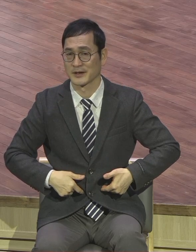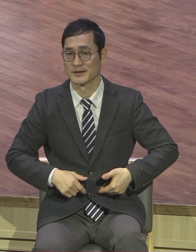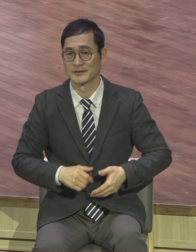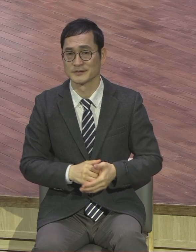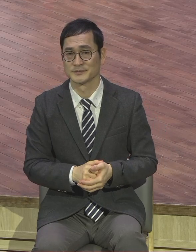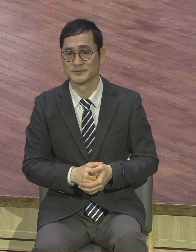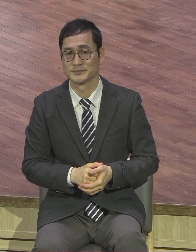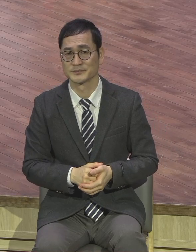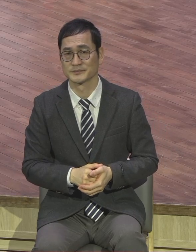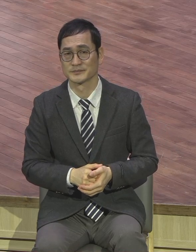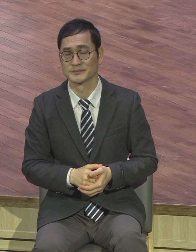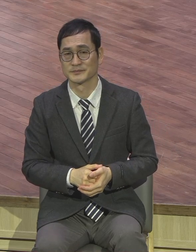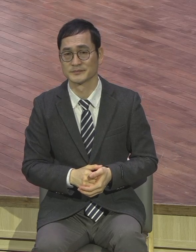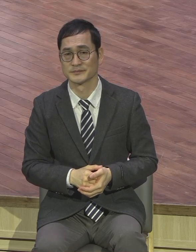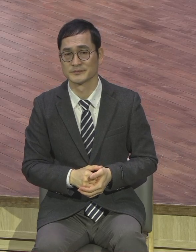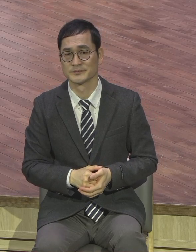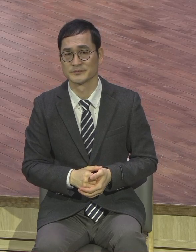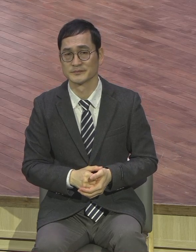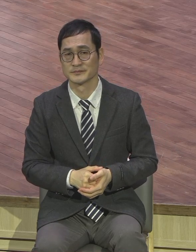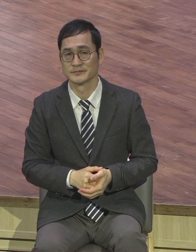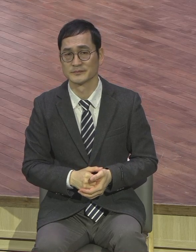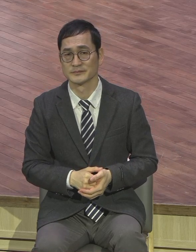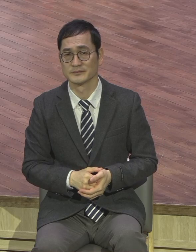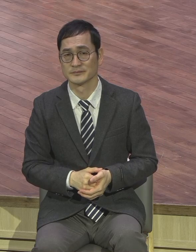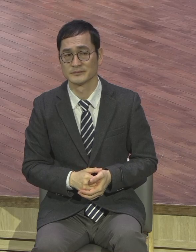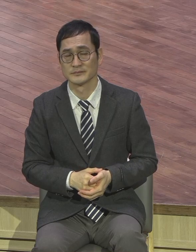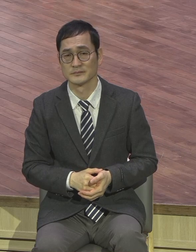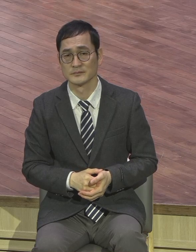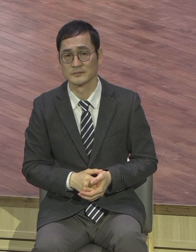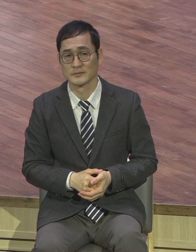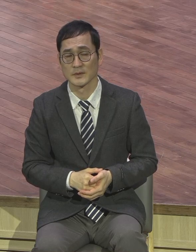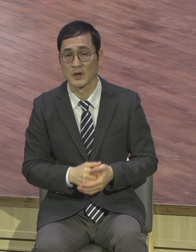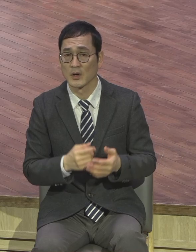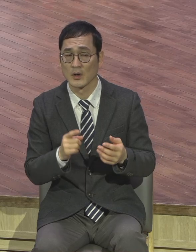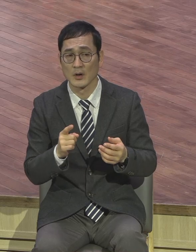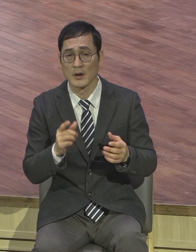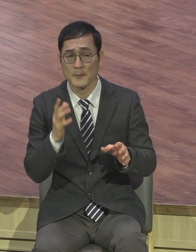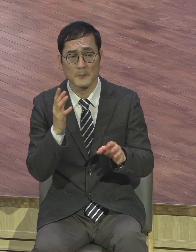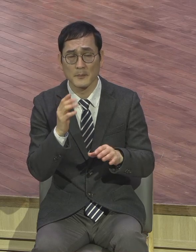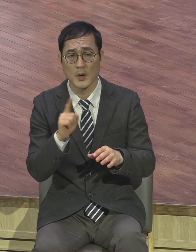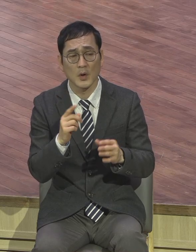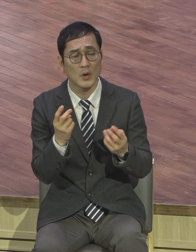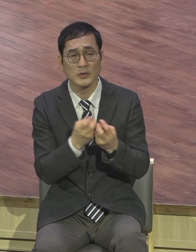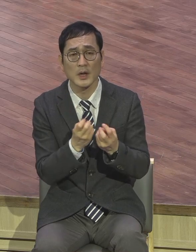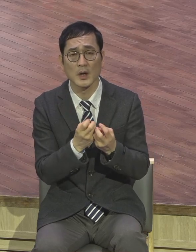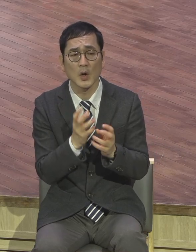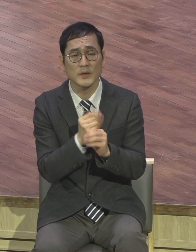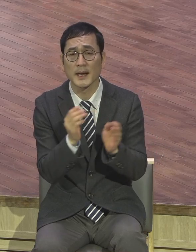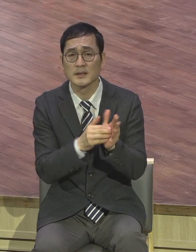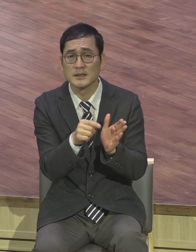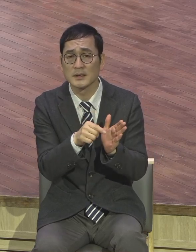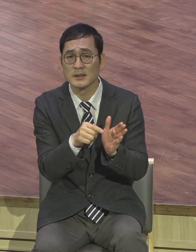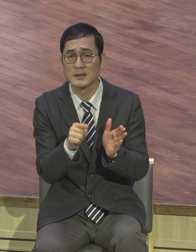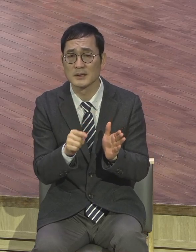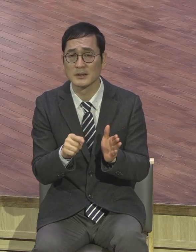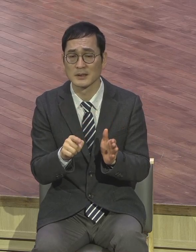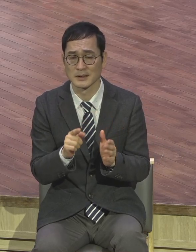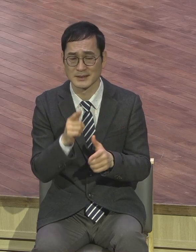마치 개자시가 자라서 나무가 되어 가지고 공중에 나르는 새들이 와서 깃들 정도로